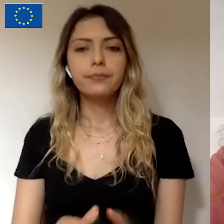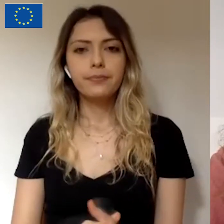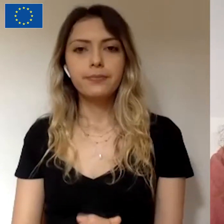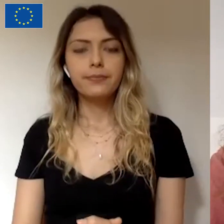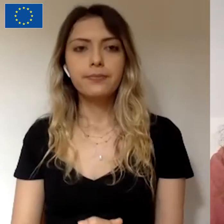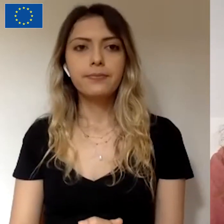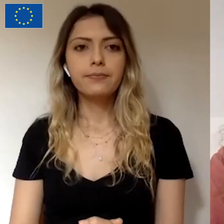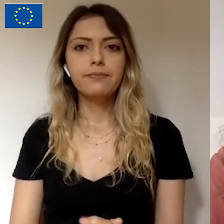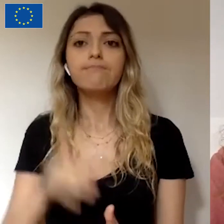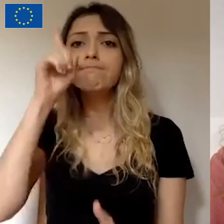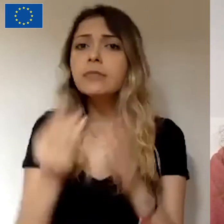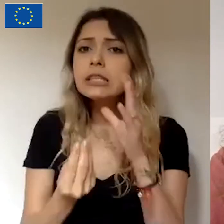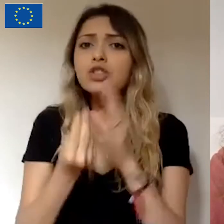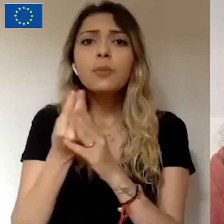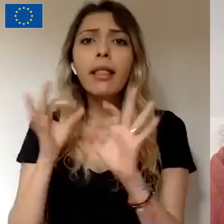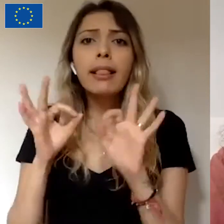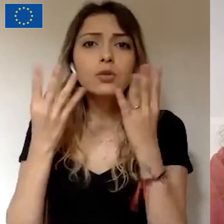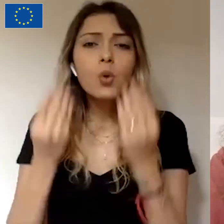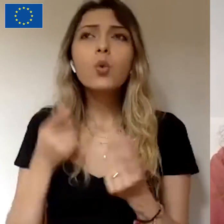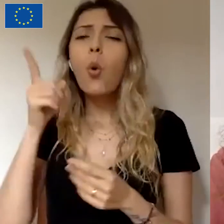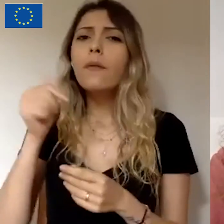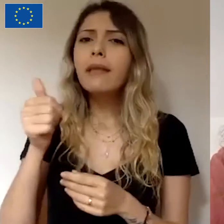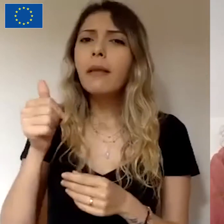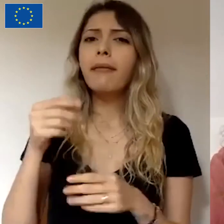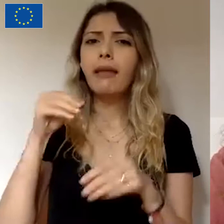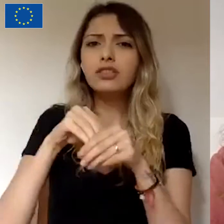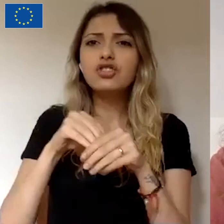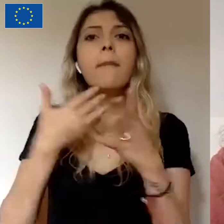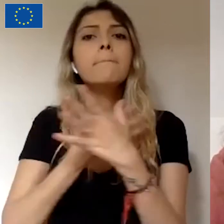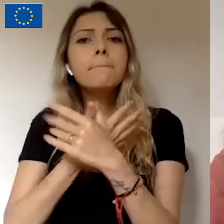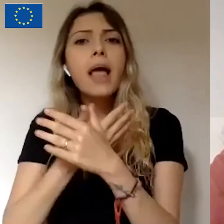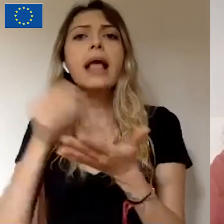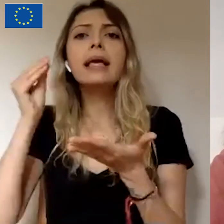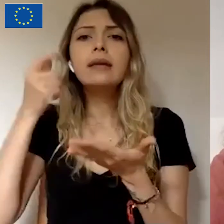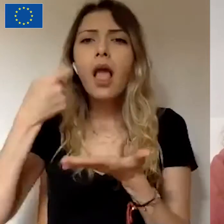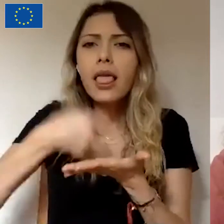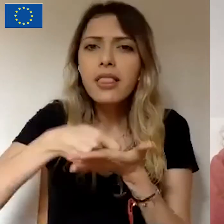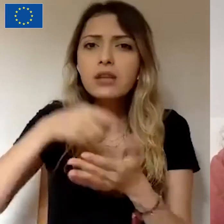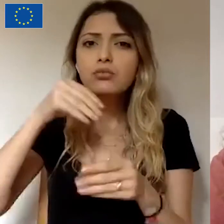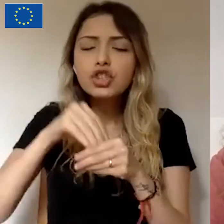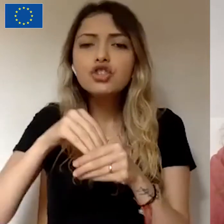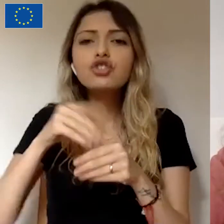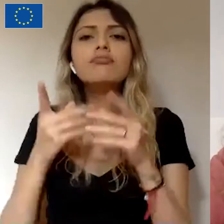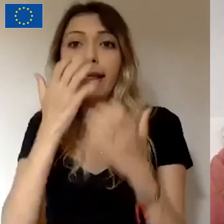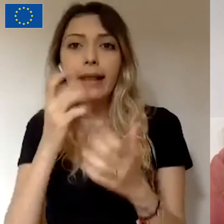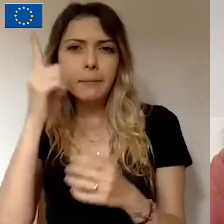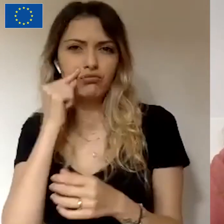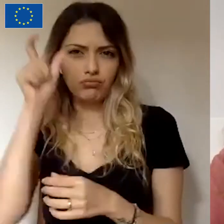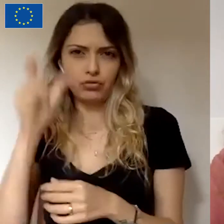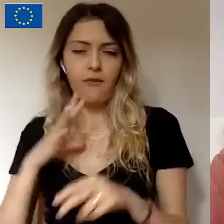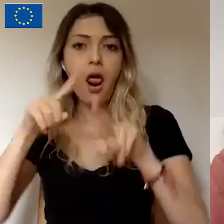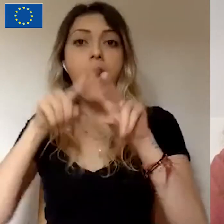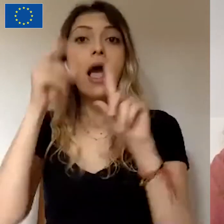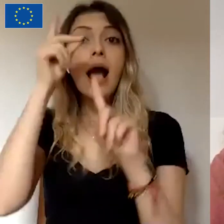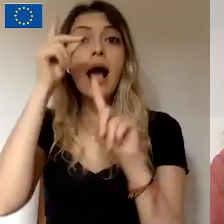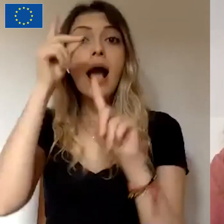Ortaya çıkış hikayesi aslında biraz o yıllarda melek yatırımcılıkla ilgilenen kurucularından Ali Çebi'nin. Girişimlerin melek yatırım